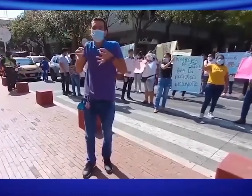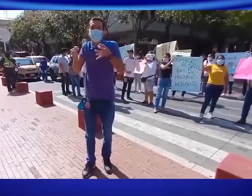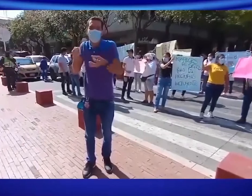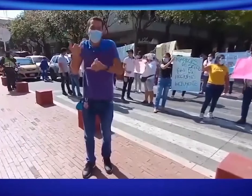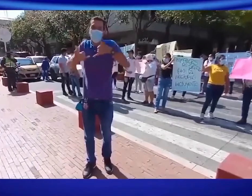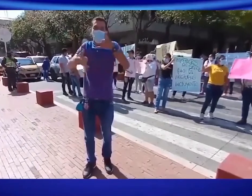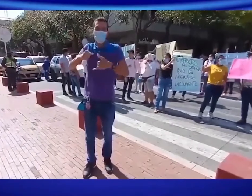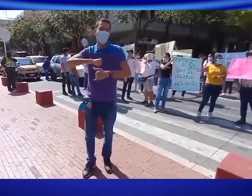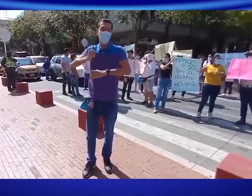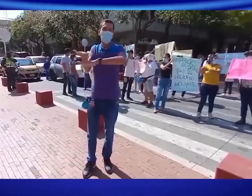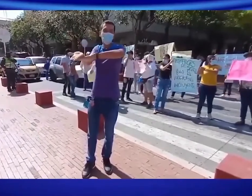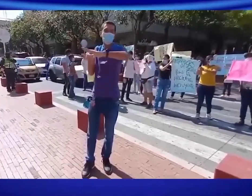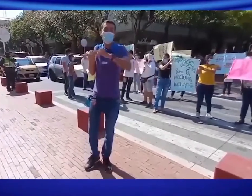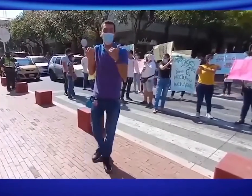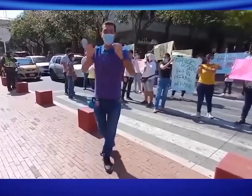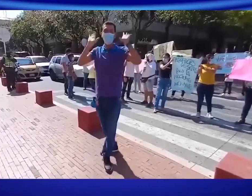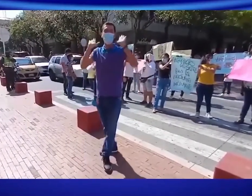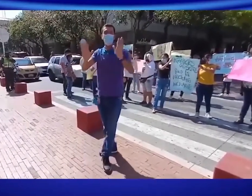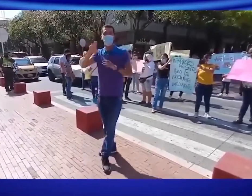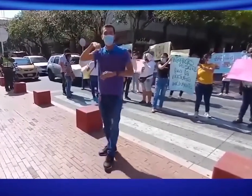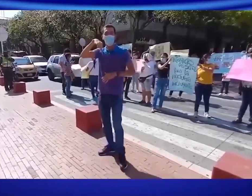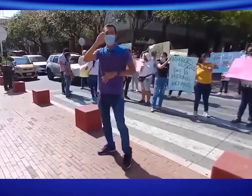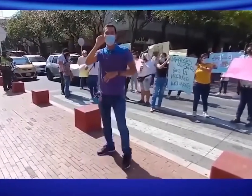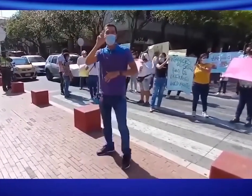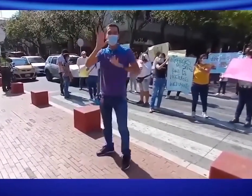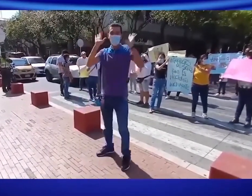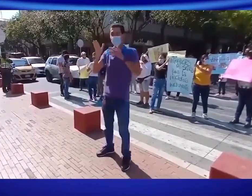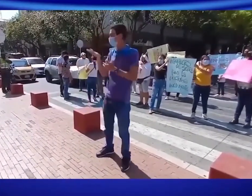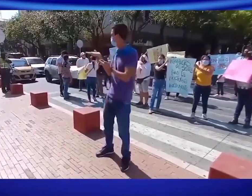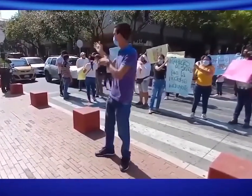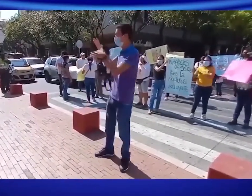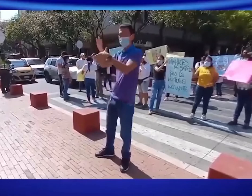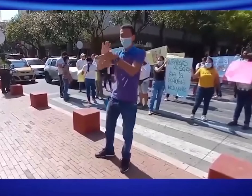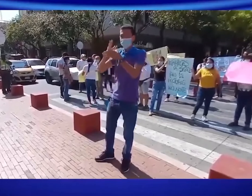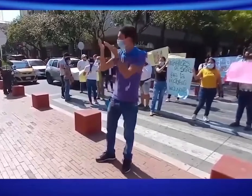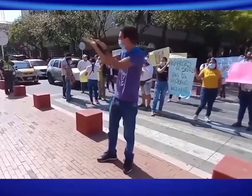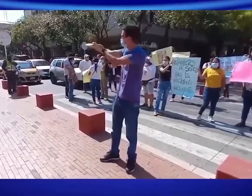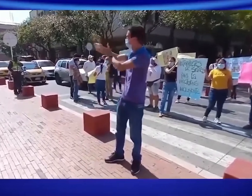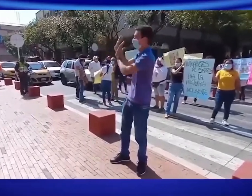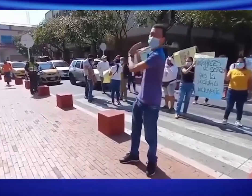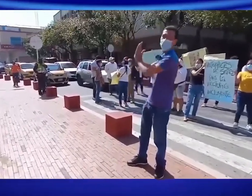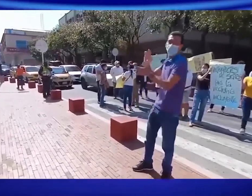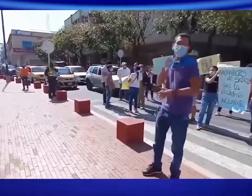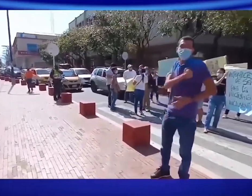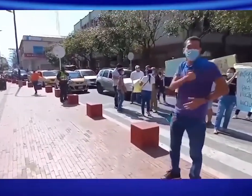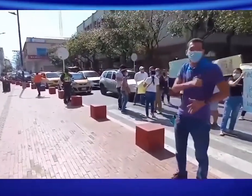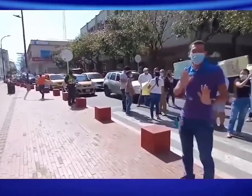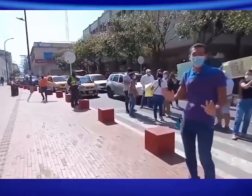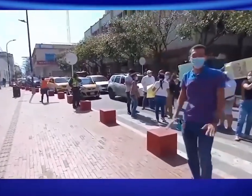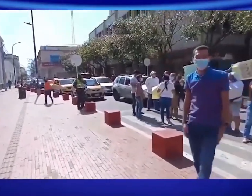Lo sentimos mucho, pero por eso nos vemos obligados a realizar este plantón. La situación es grave y afecta nuestra vida. Nosotros no tenemos de pronto